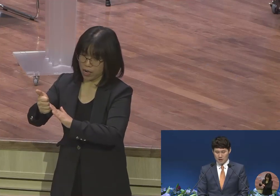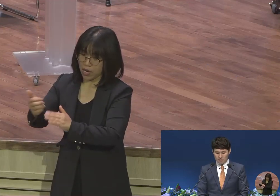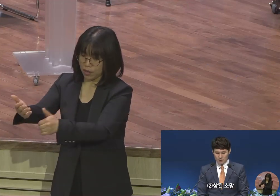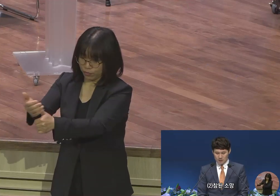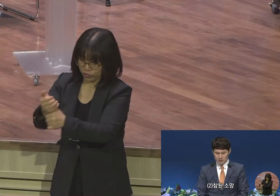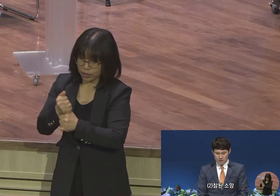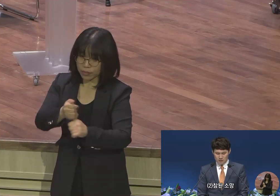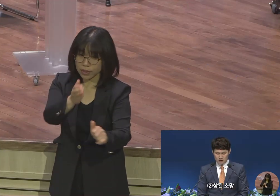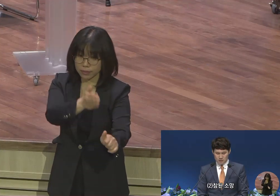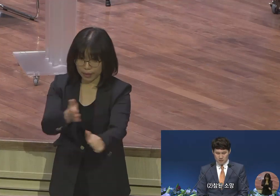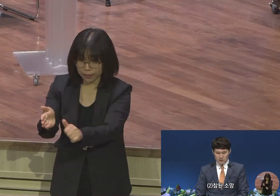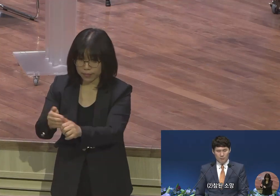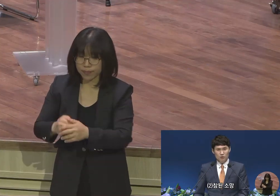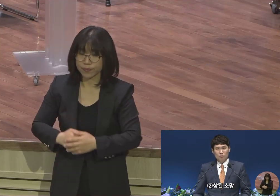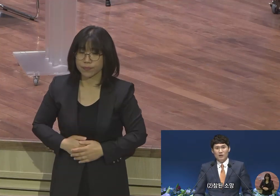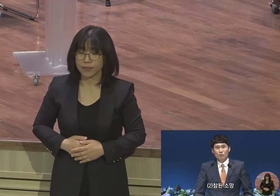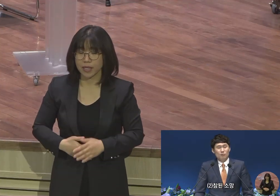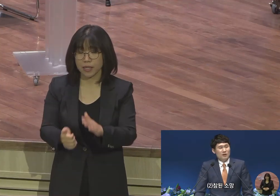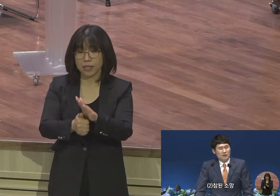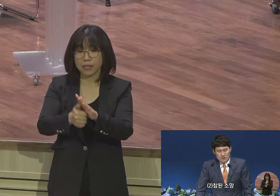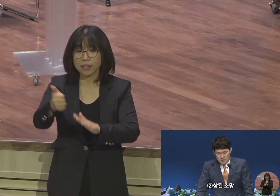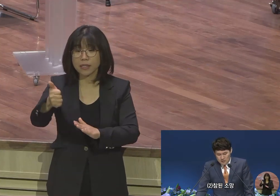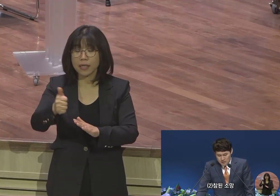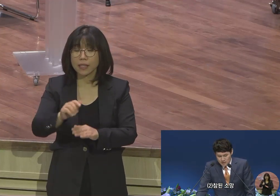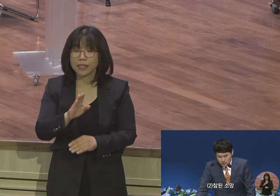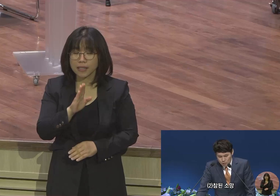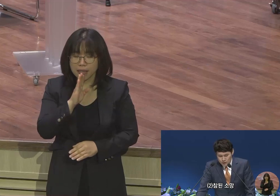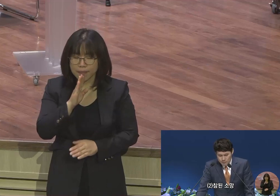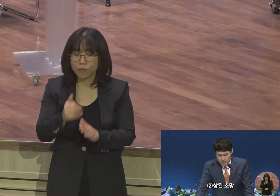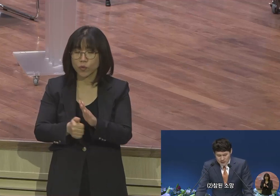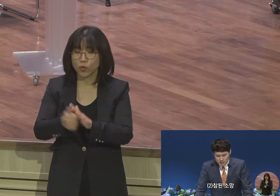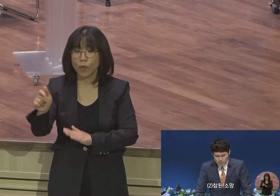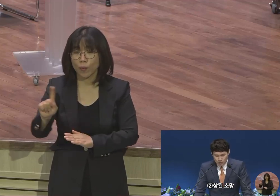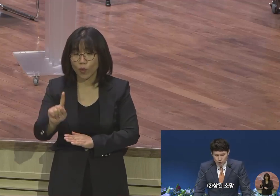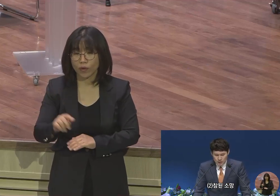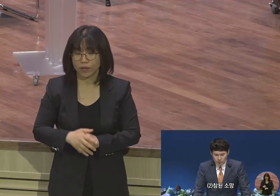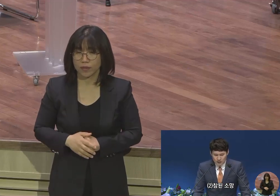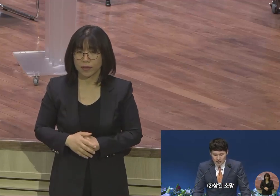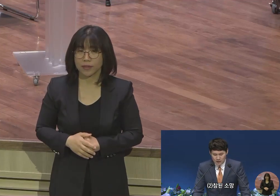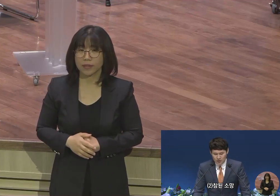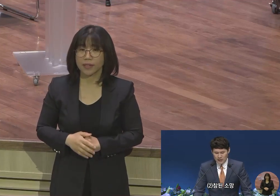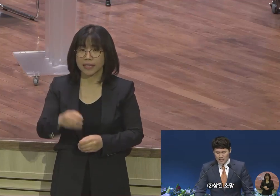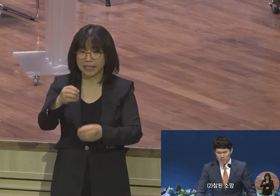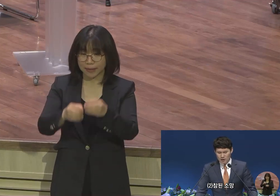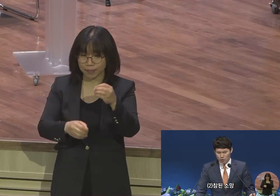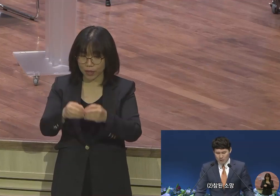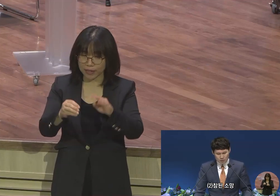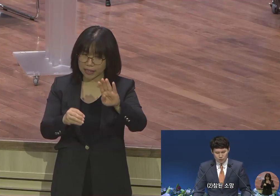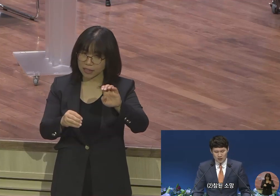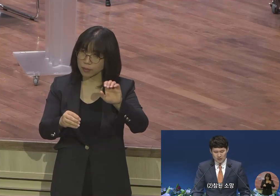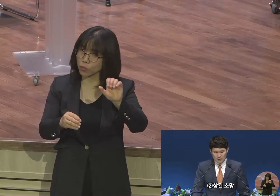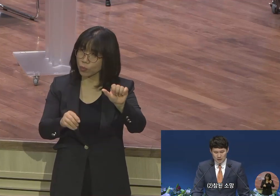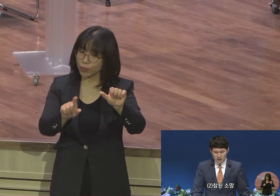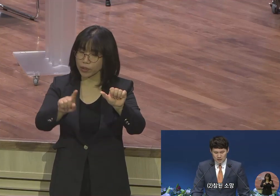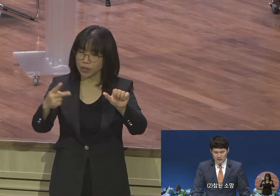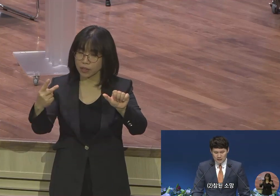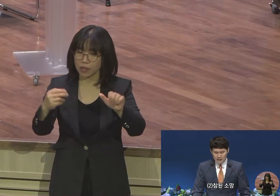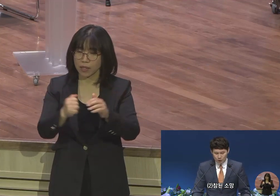바랍니다 참된 소망이 뭡니까 오늘 10편 42편 5절에 보니까 너는 하나님께 소망을 두라 그가 나타나